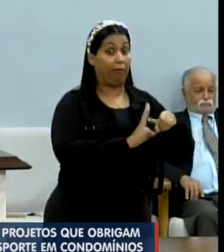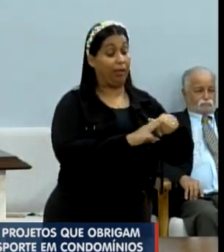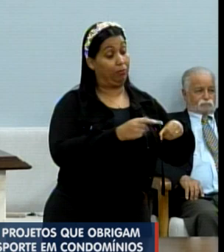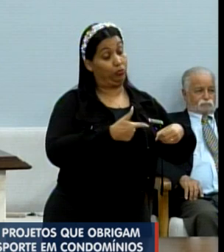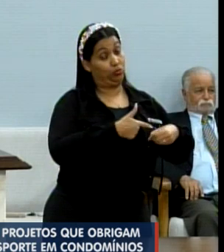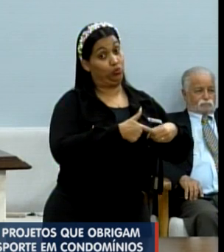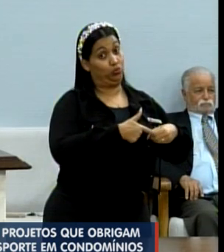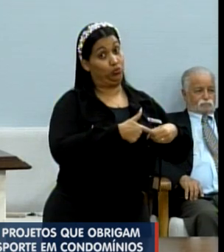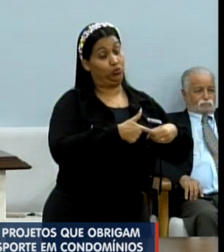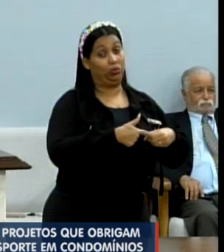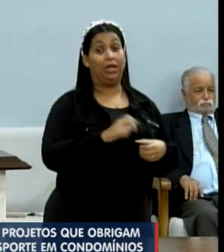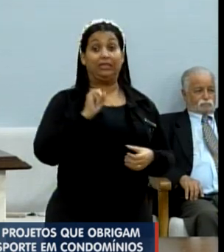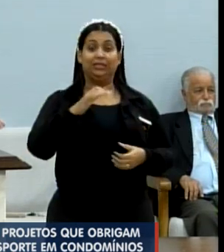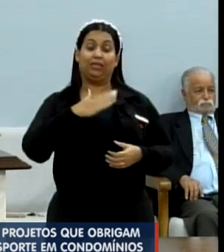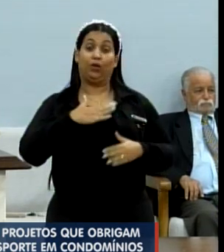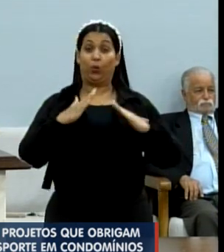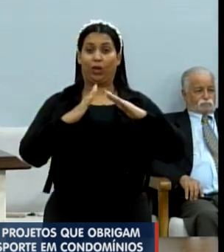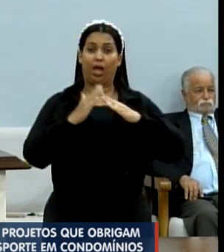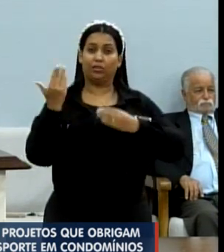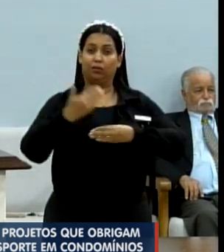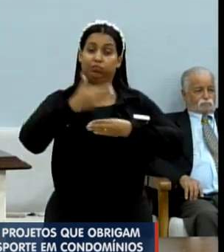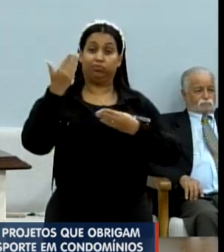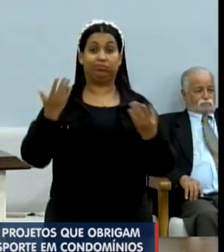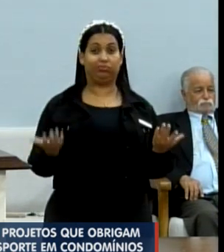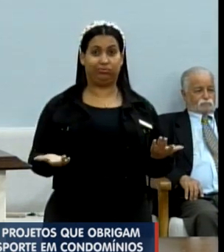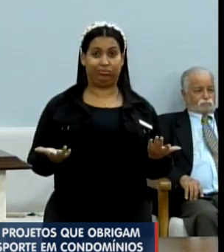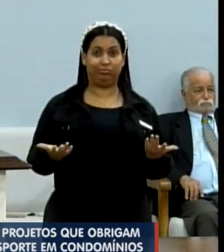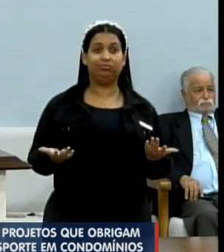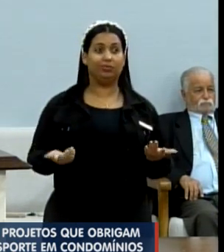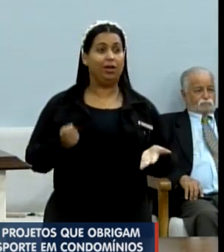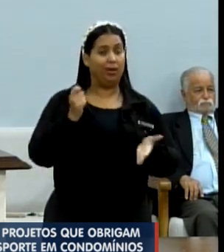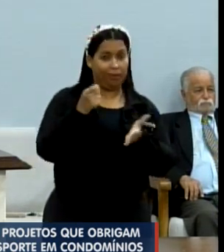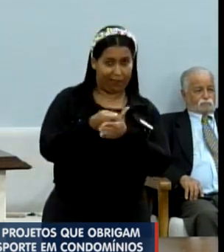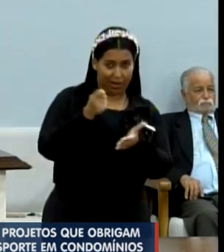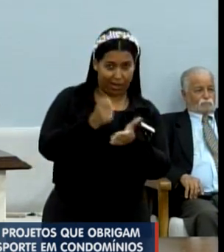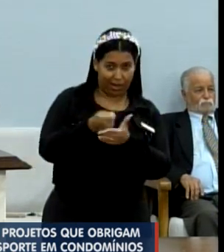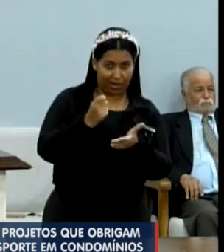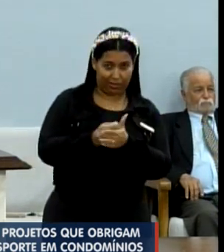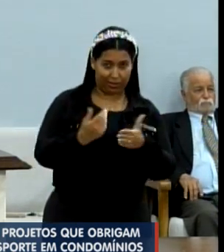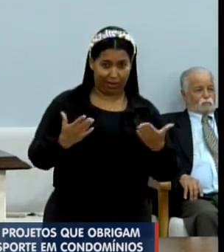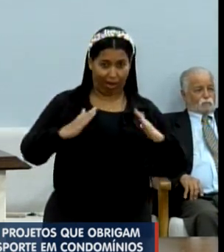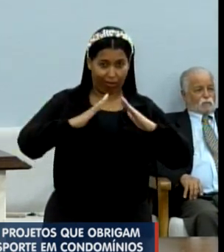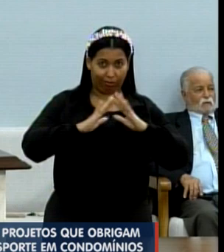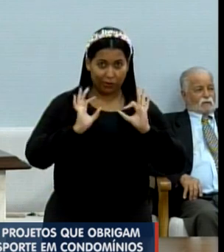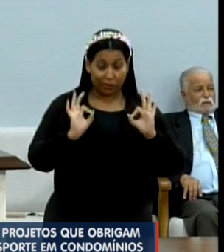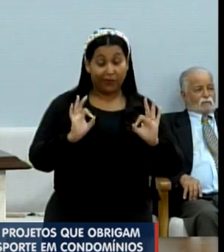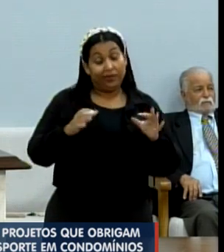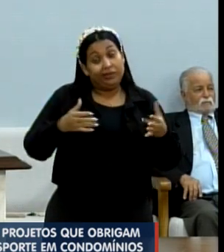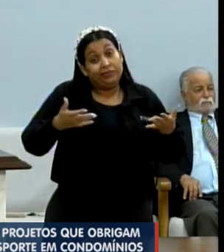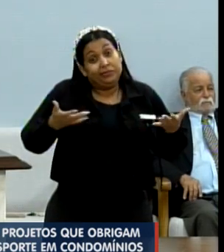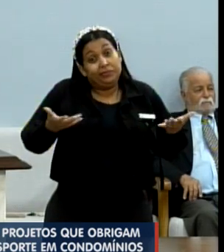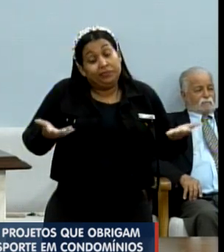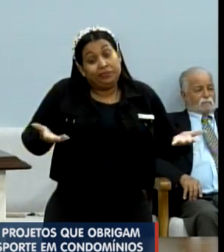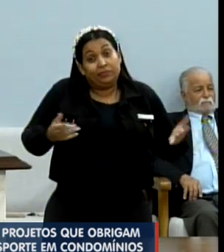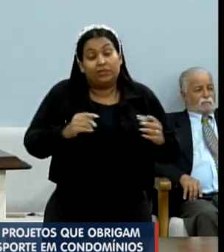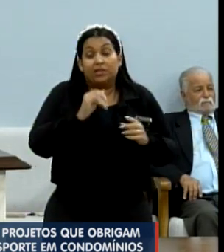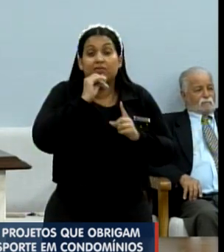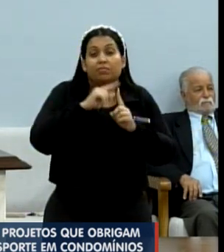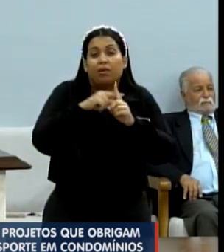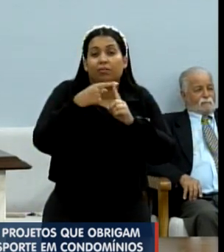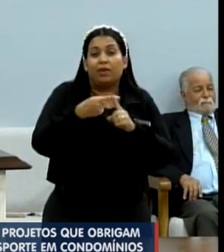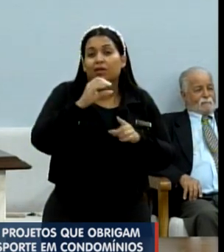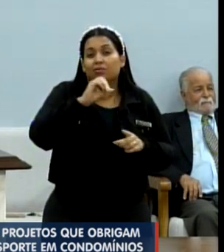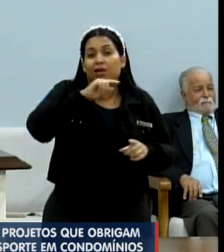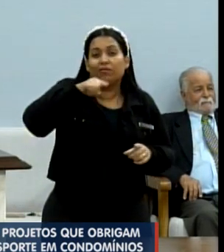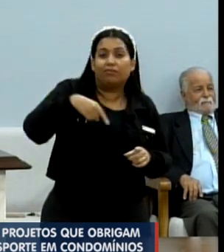Ora, se eu moro num condomínio fechado, se eu tenho condições de pagar aquele condomínio, quiçá um pequeno aumento de zero